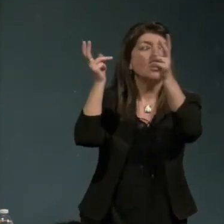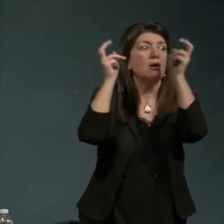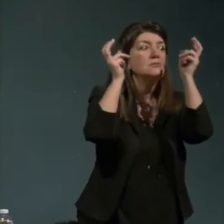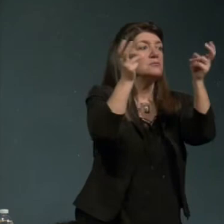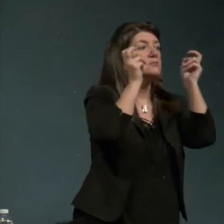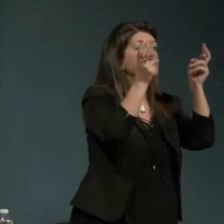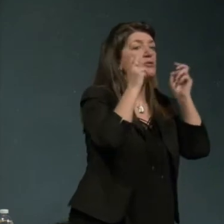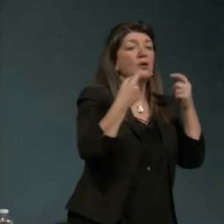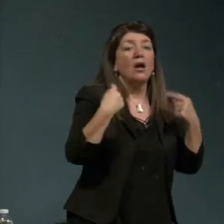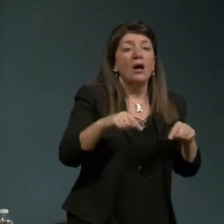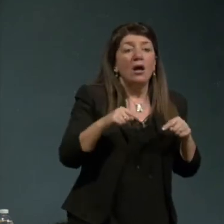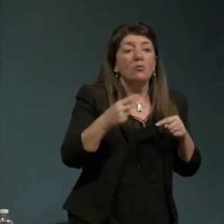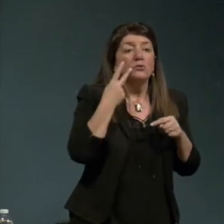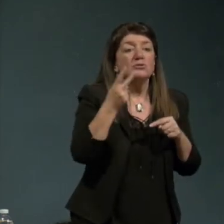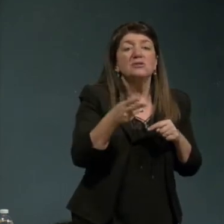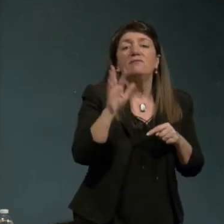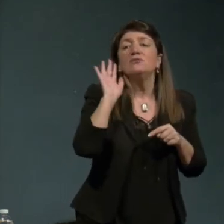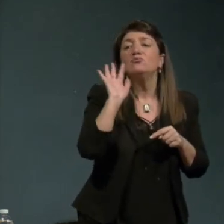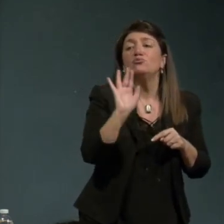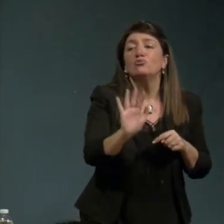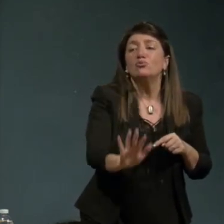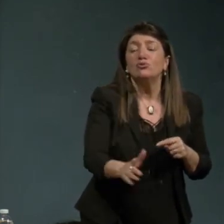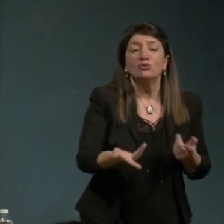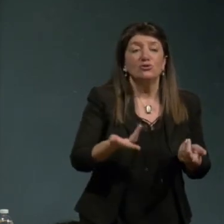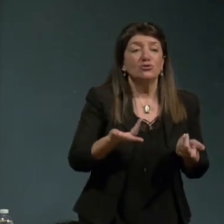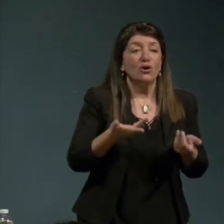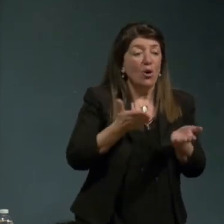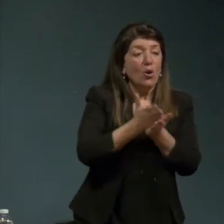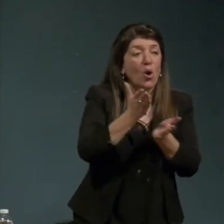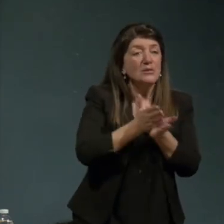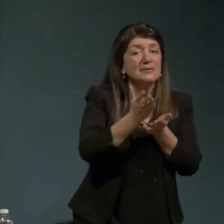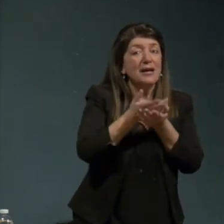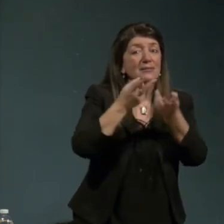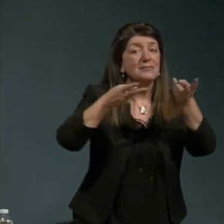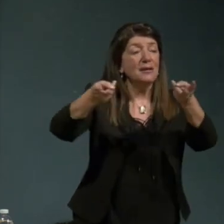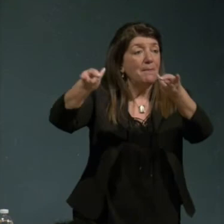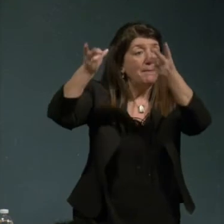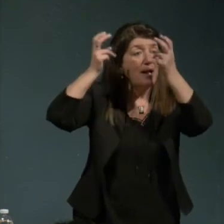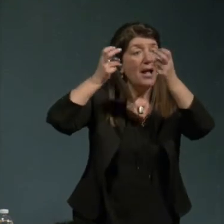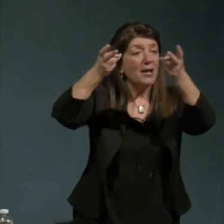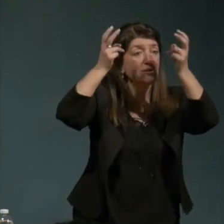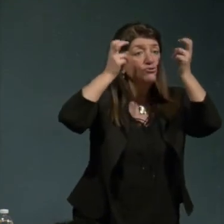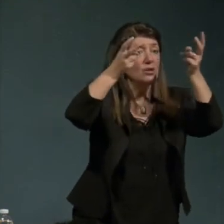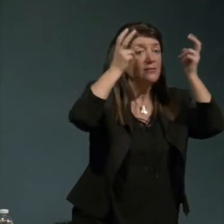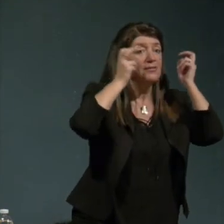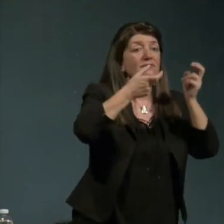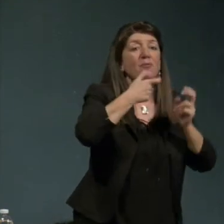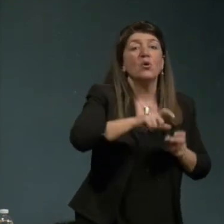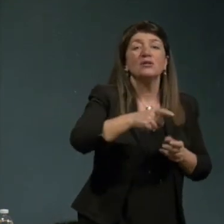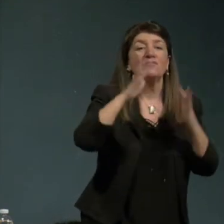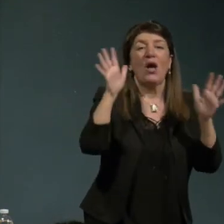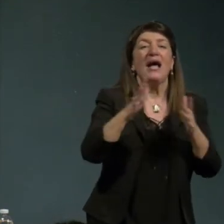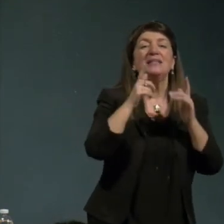quotidiano della conoscenza perceptiva che fa che le persone del fondo della sala sono piccoli